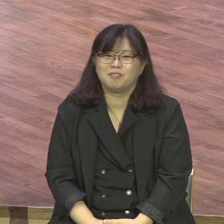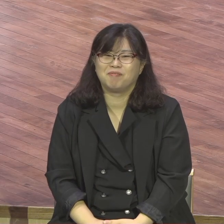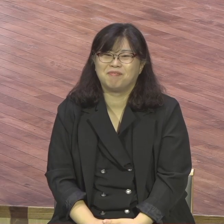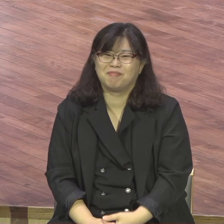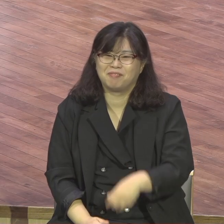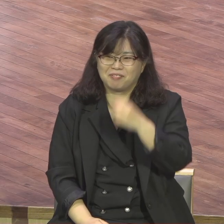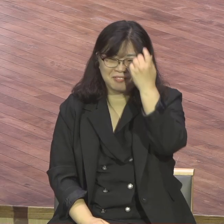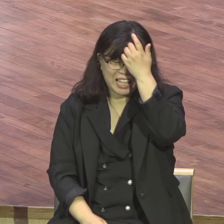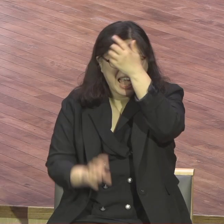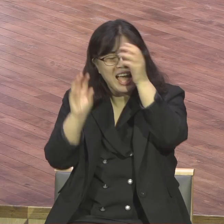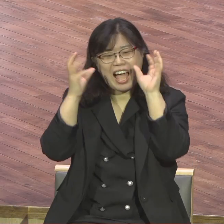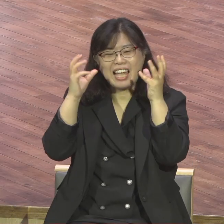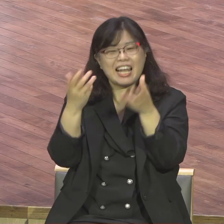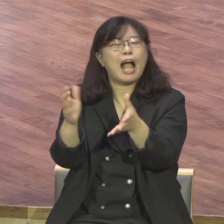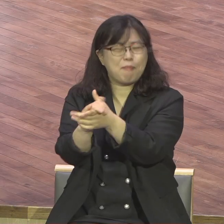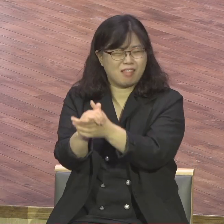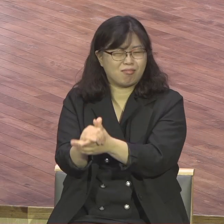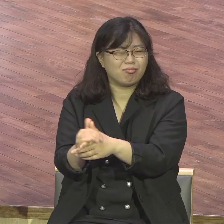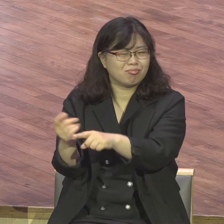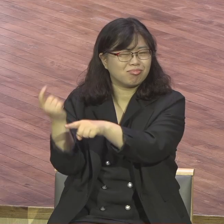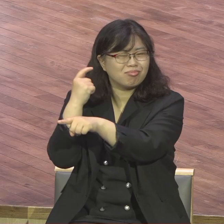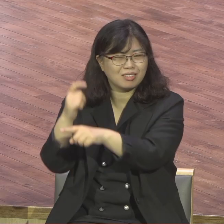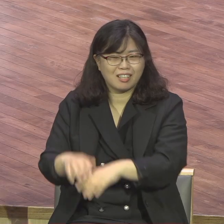아멘 저래도 박자 못 맞춰도 안 돼요